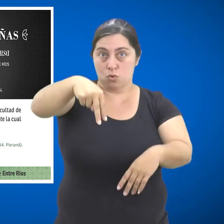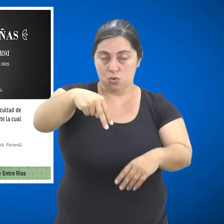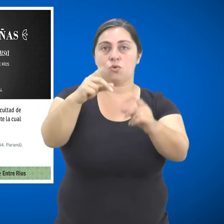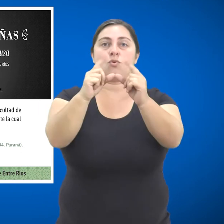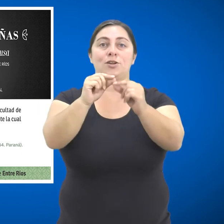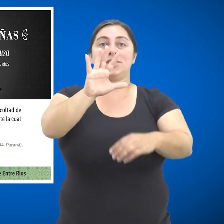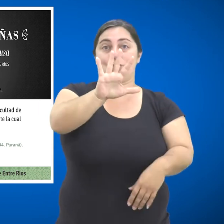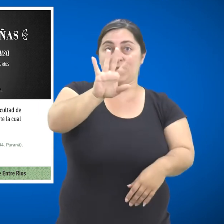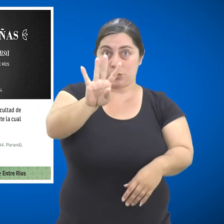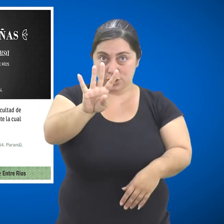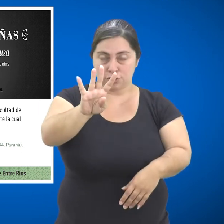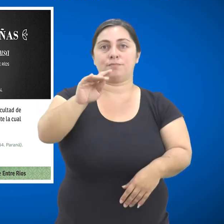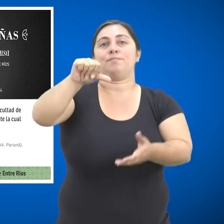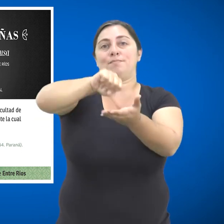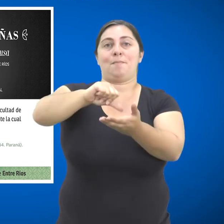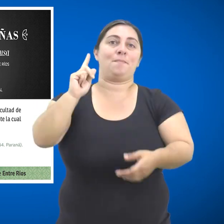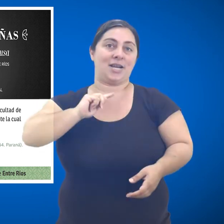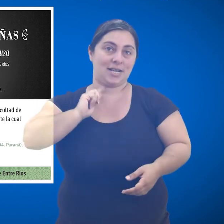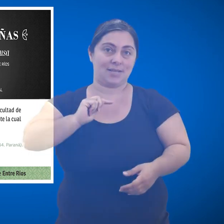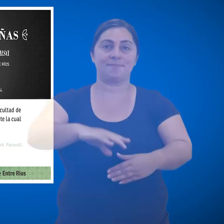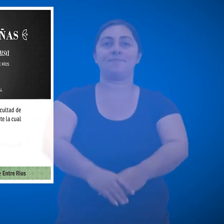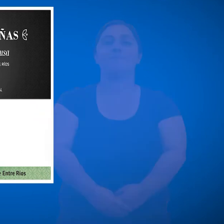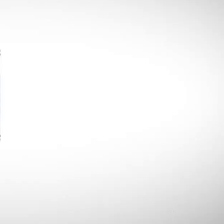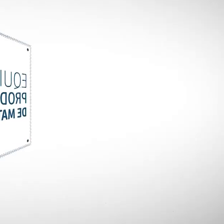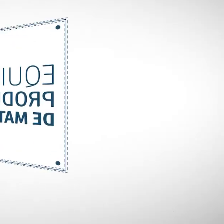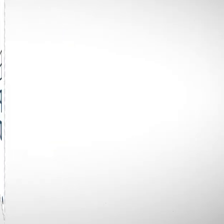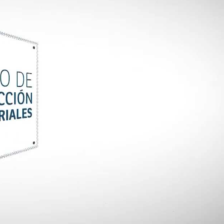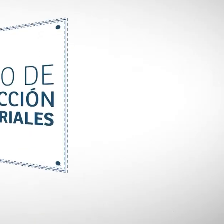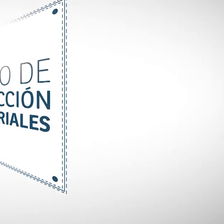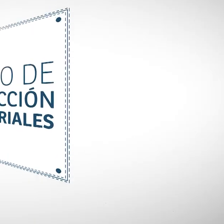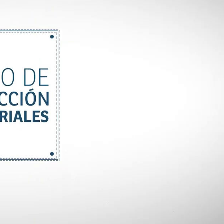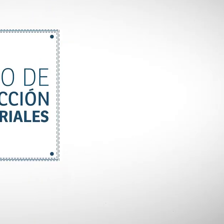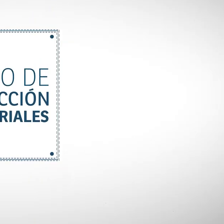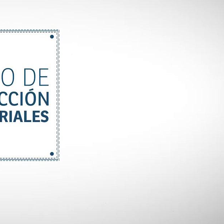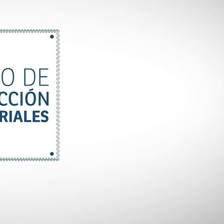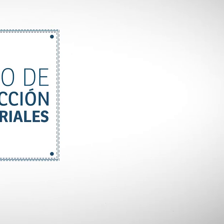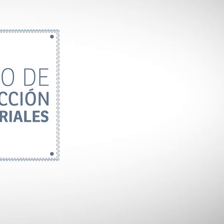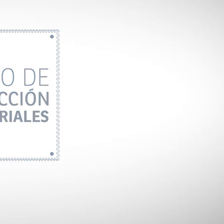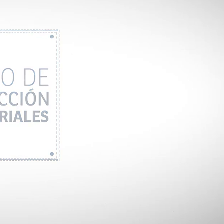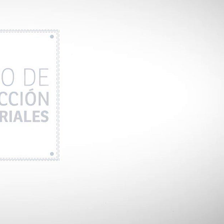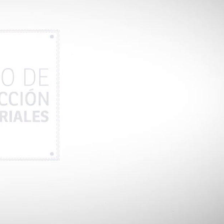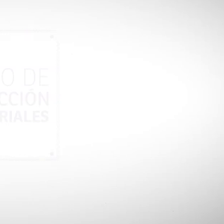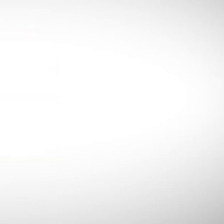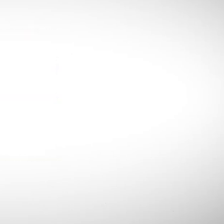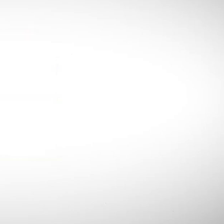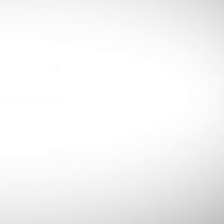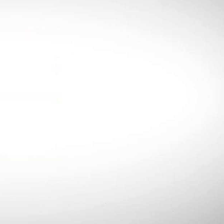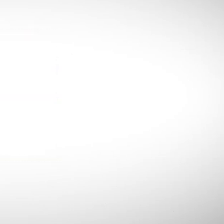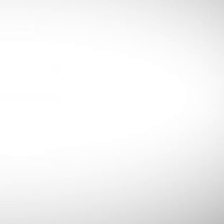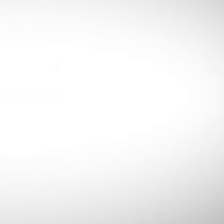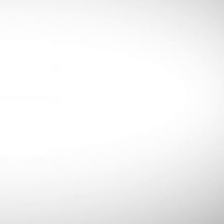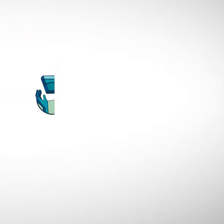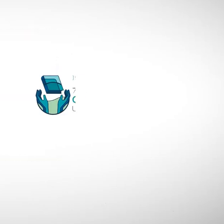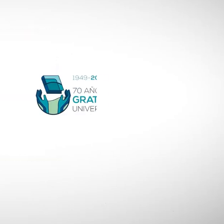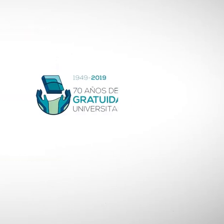54 Paraná Departan de Trabajo Social, Comp componético